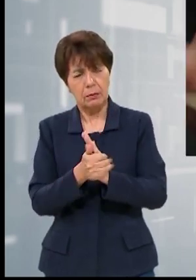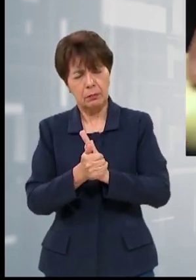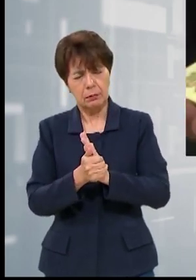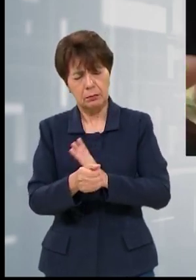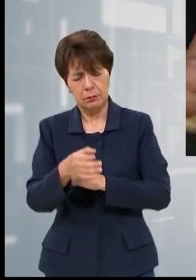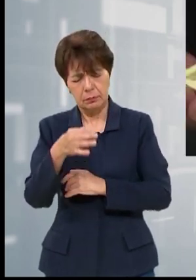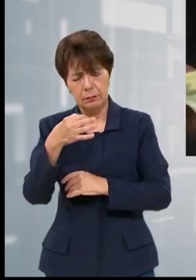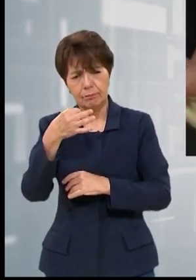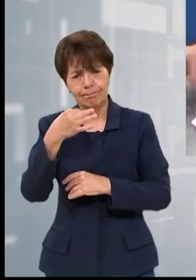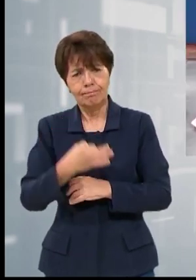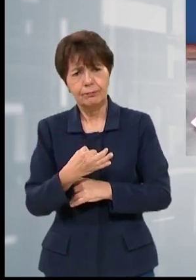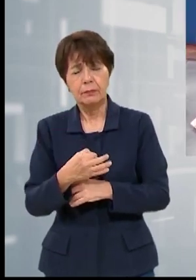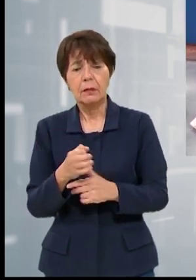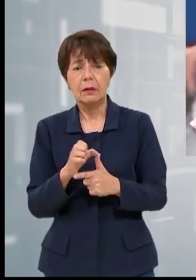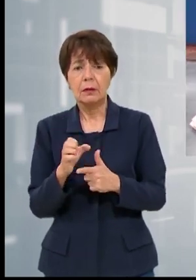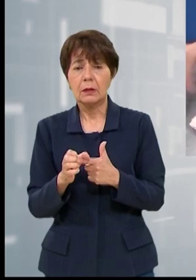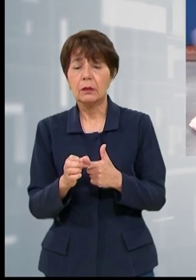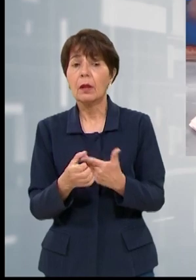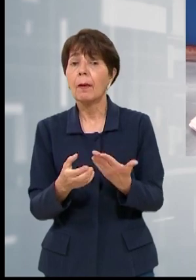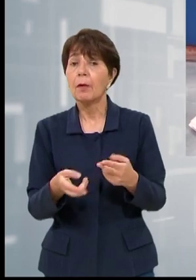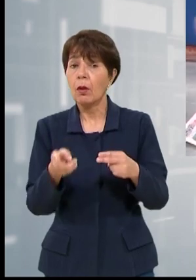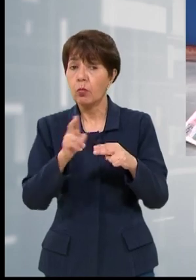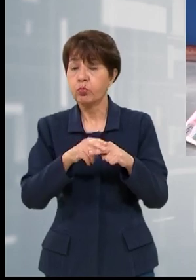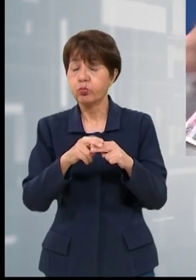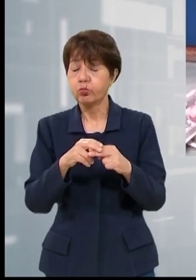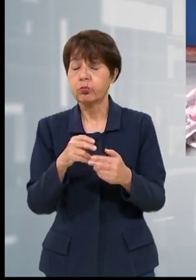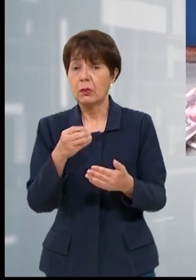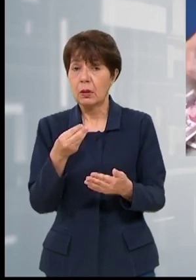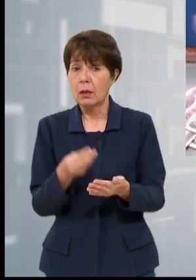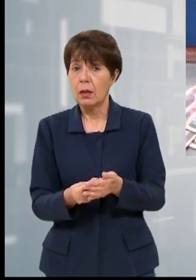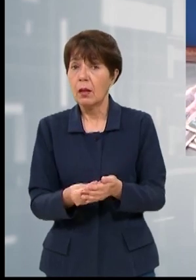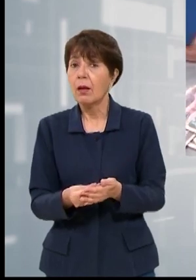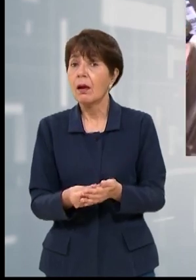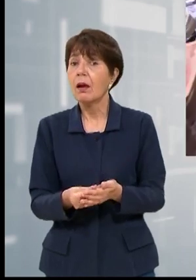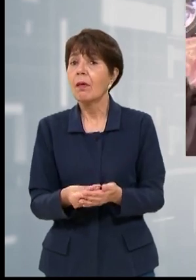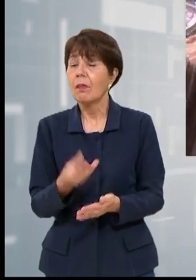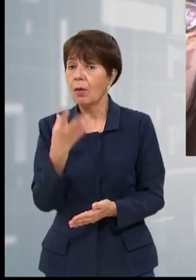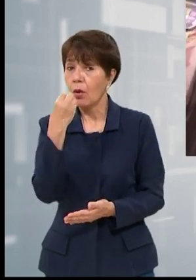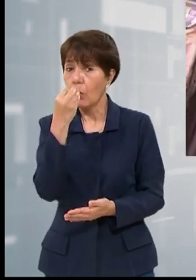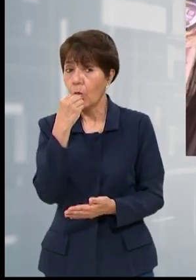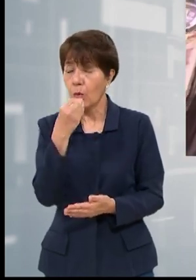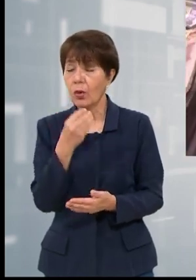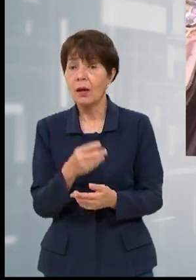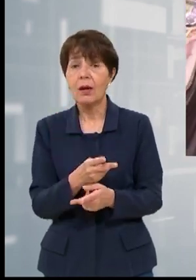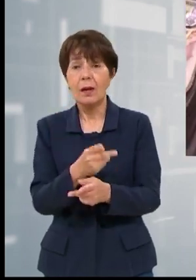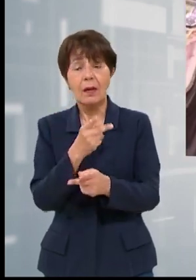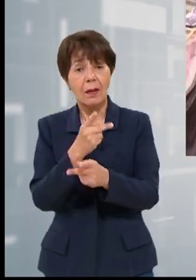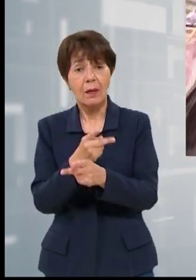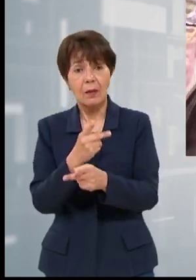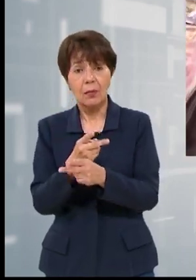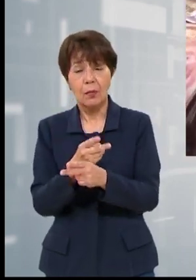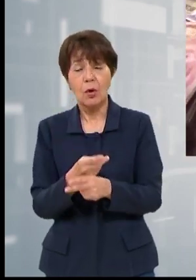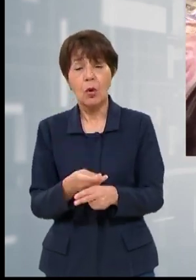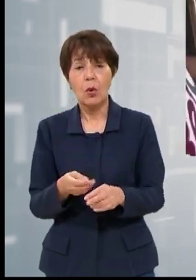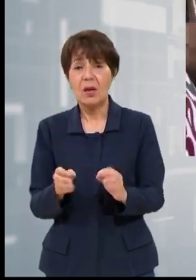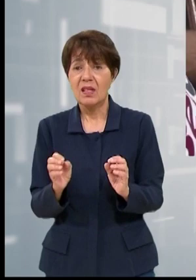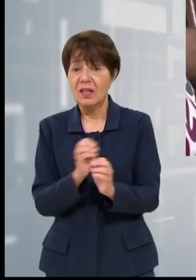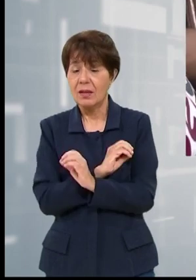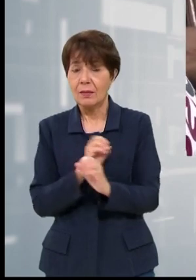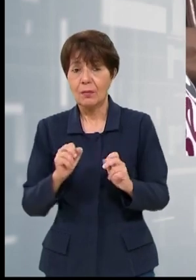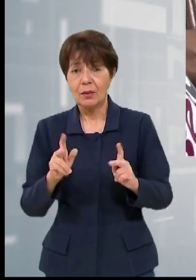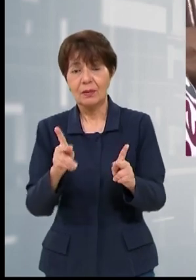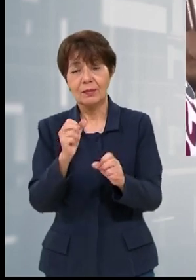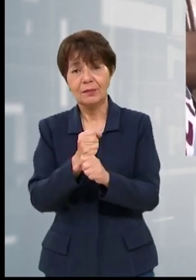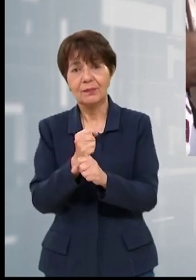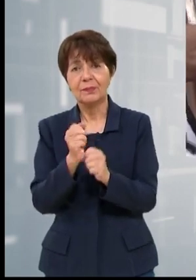en cuenta diversos factores entre ellos el aumento del costo de vida, desastres naturales, inseguridad, deuda pública, aumento del desempleo entre otros.